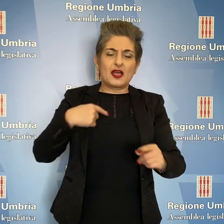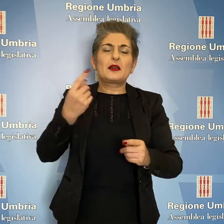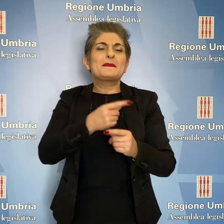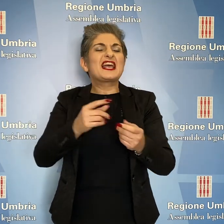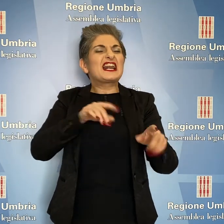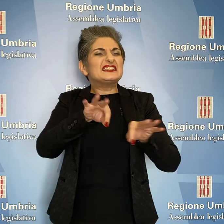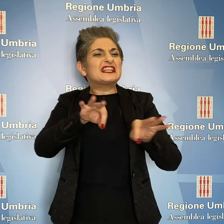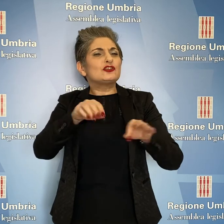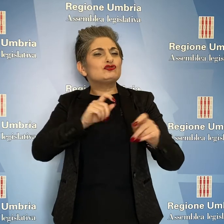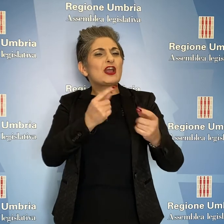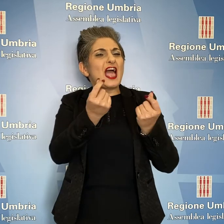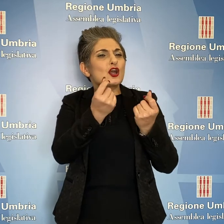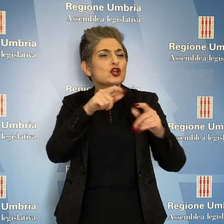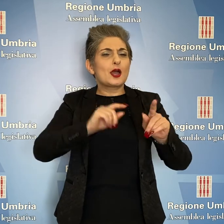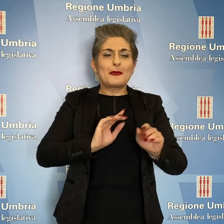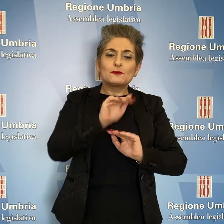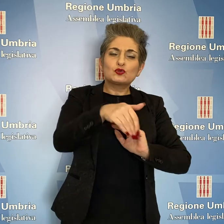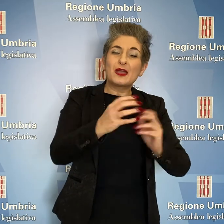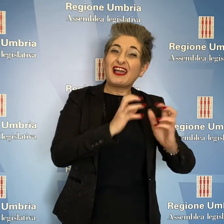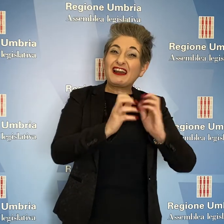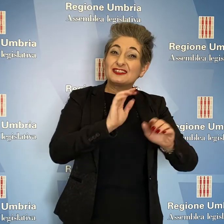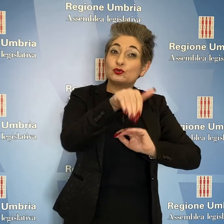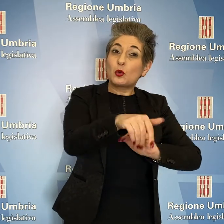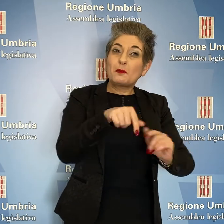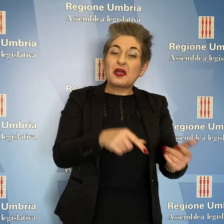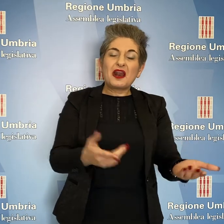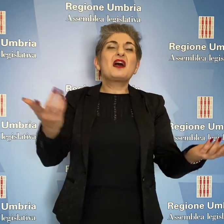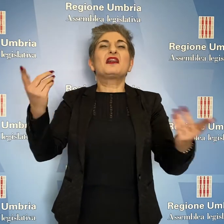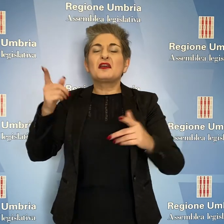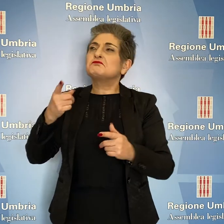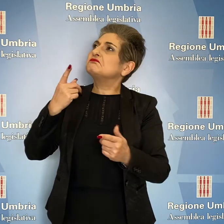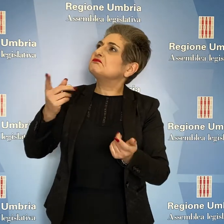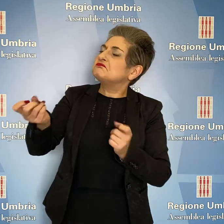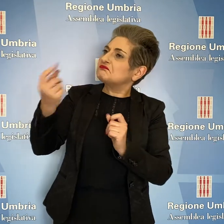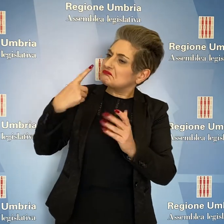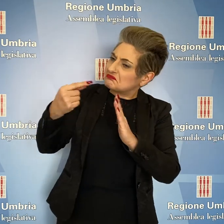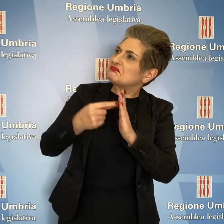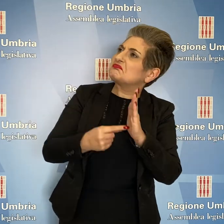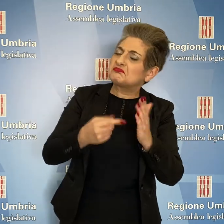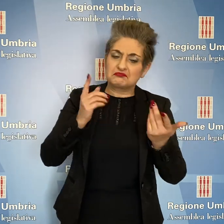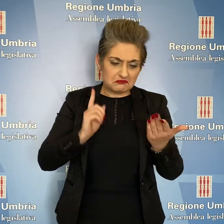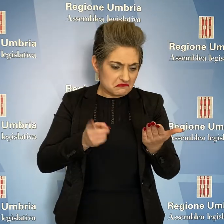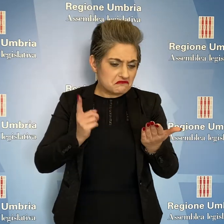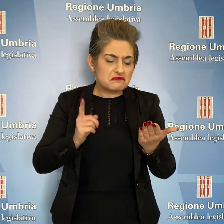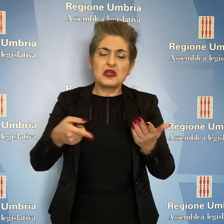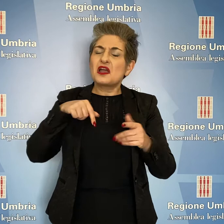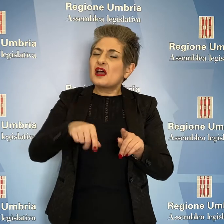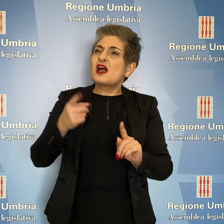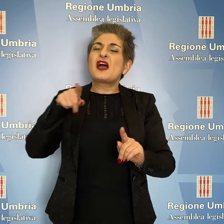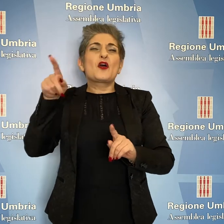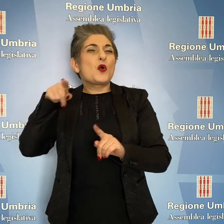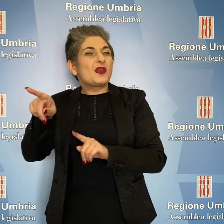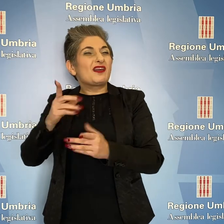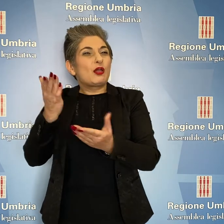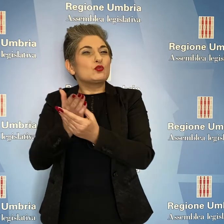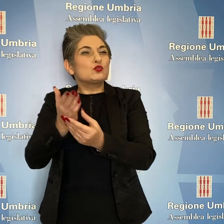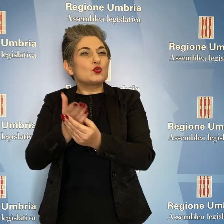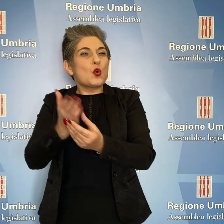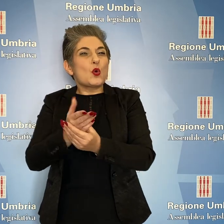economiche per uscire dalla crisi, ha concluso Paparelli, non sono state fornite indicazioni e le categorie hanno bocciato il